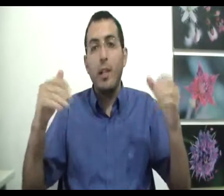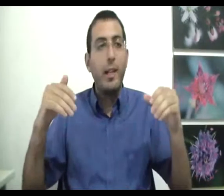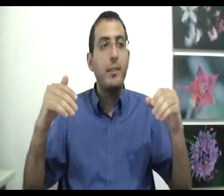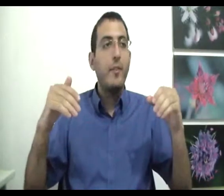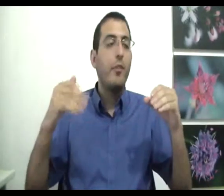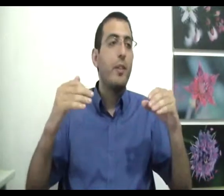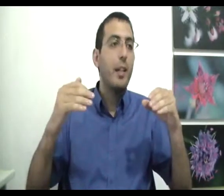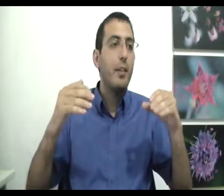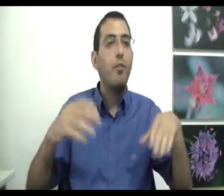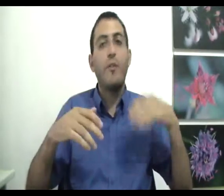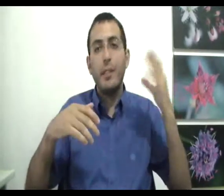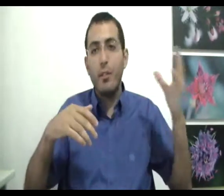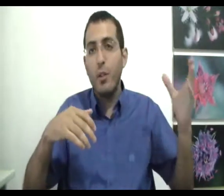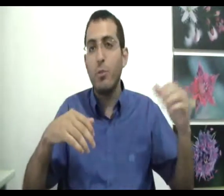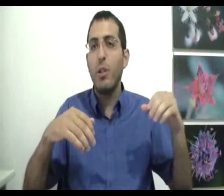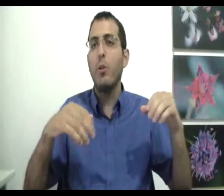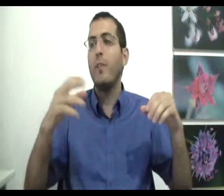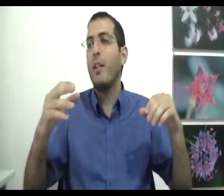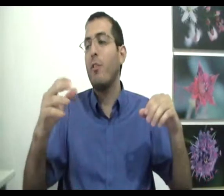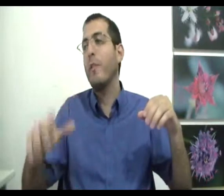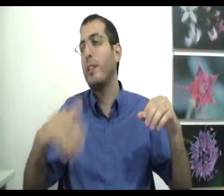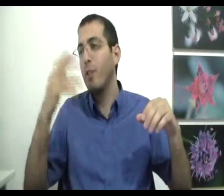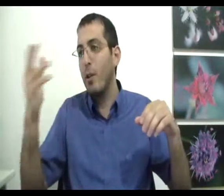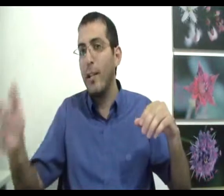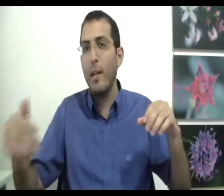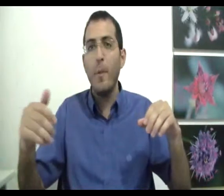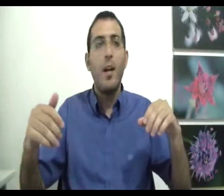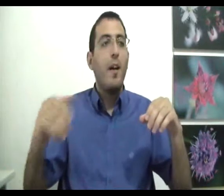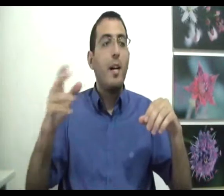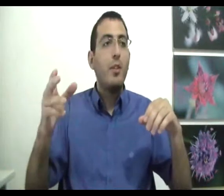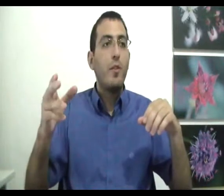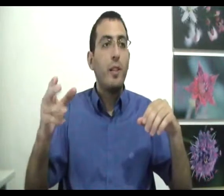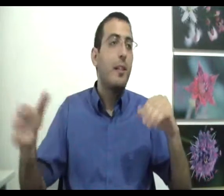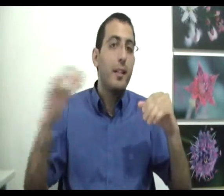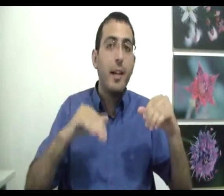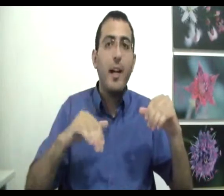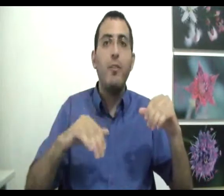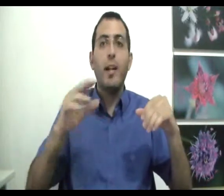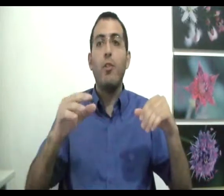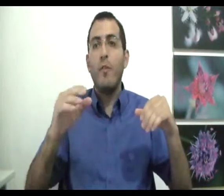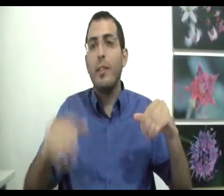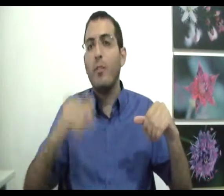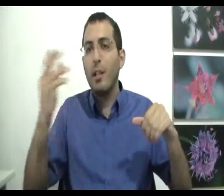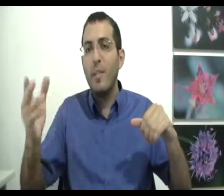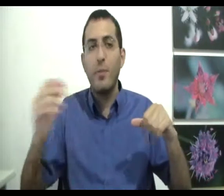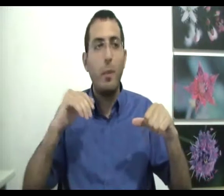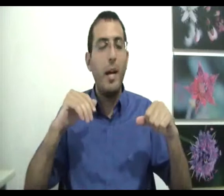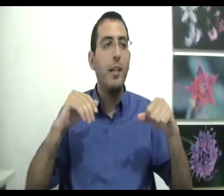כסף אחד יש לו פנטזיה שיהיה לו זוגיות, אחד יש לו פנטזיה שיהיה לו ילדים ואחד יש לו פנטז להתגרש, ואחד יש לו פנטז שלדים עזבו את הבית